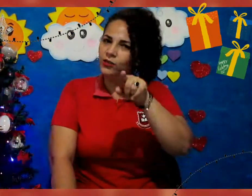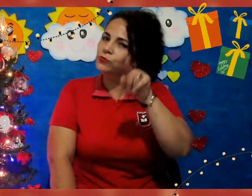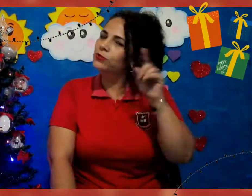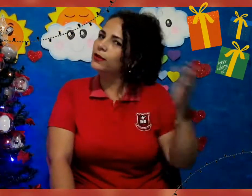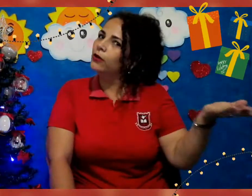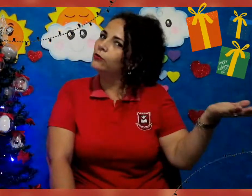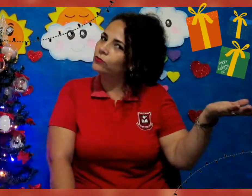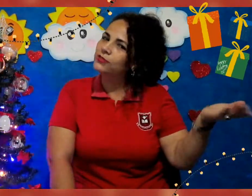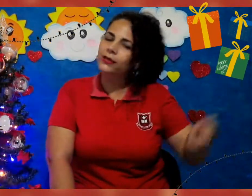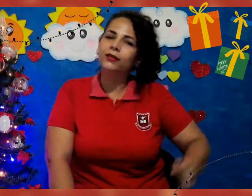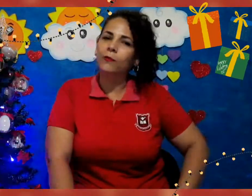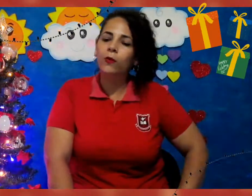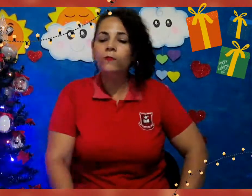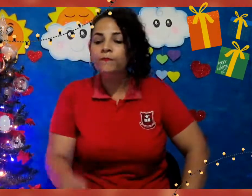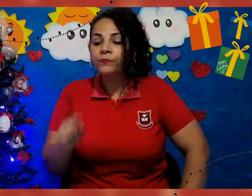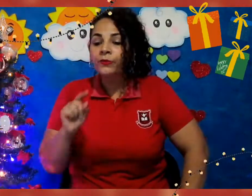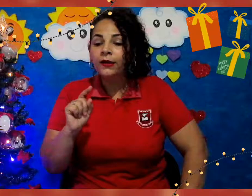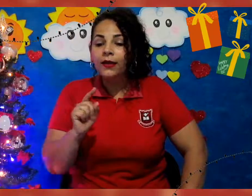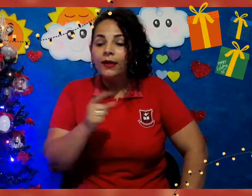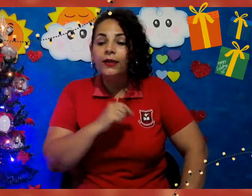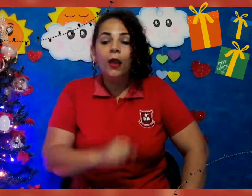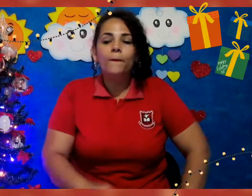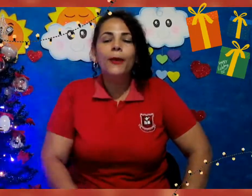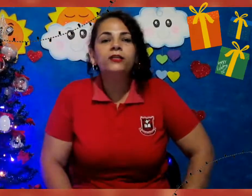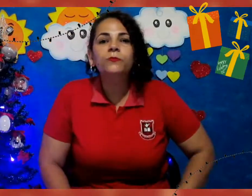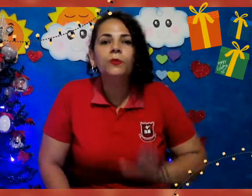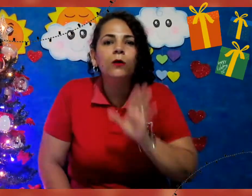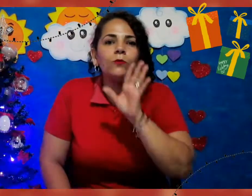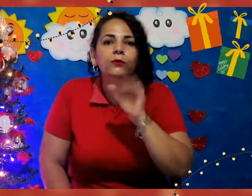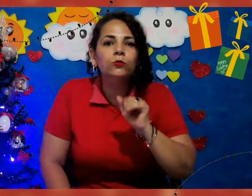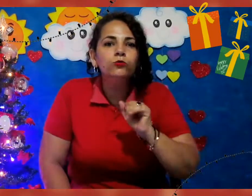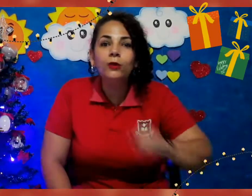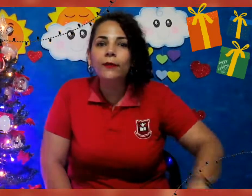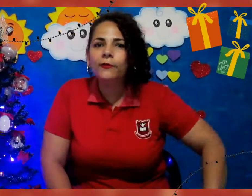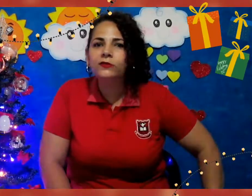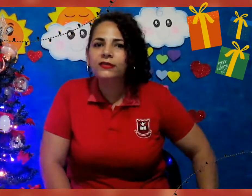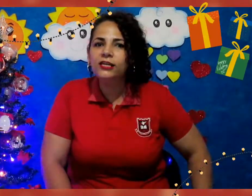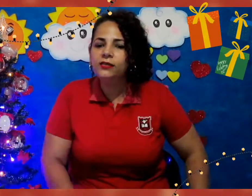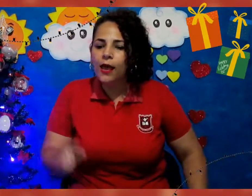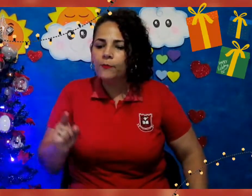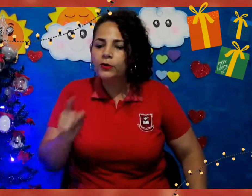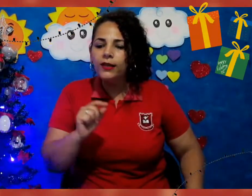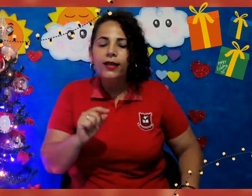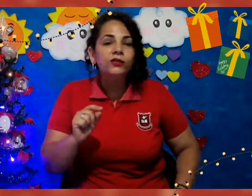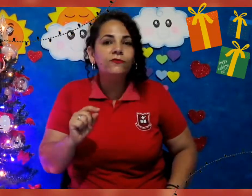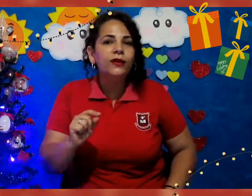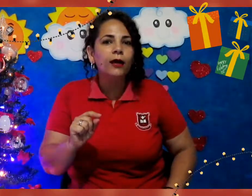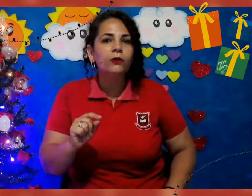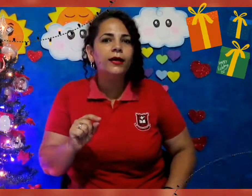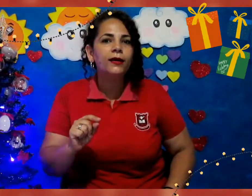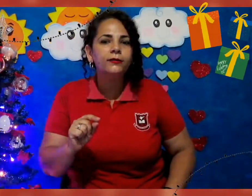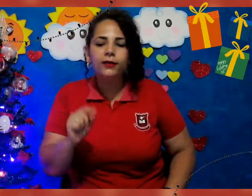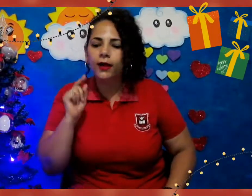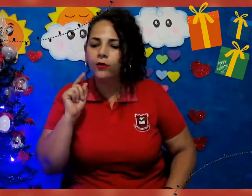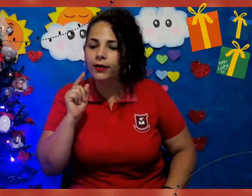ajuda quem não conseguir, tá bom? E pede pra um adulto ler pra vocês poderem adivinhar qual é a letrinha, olha.